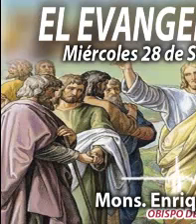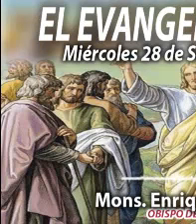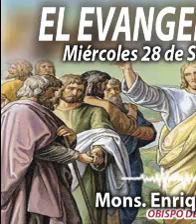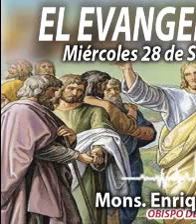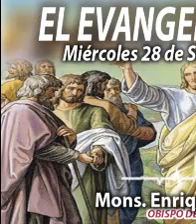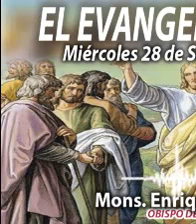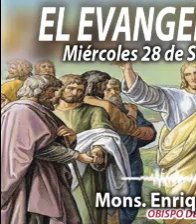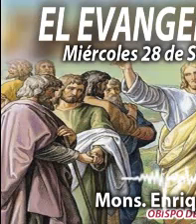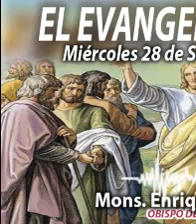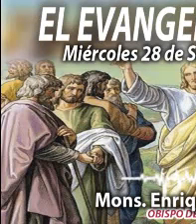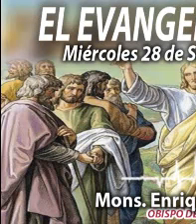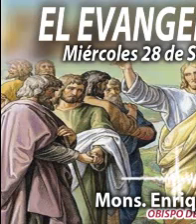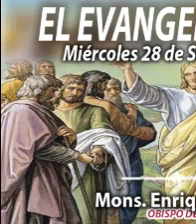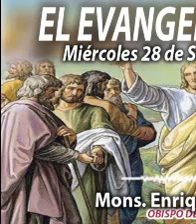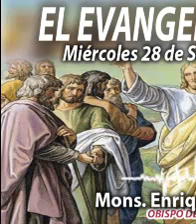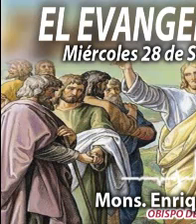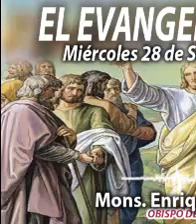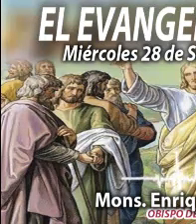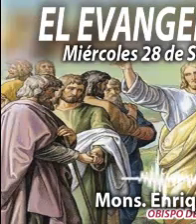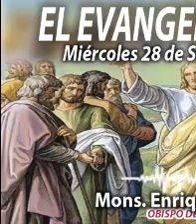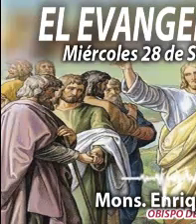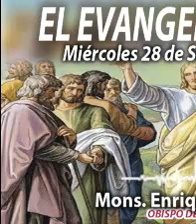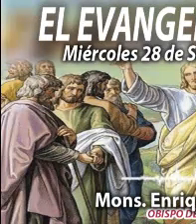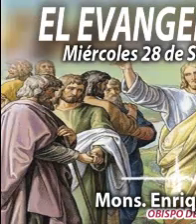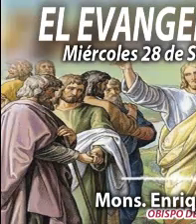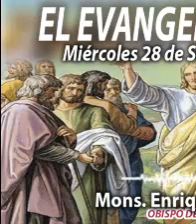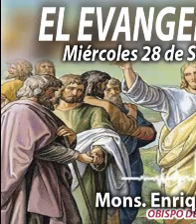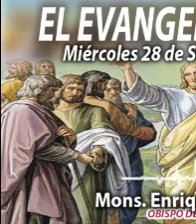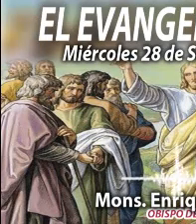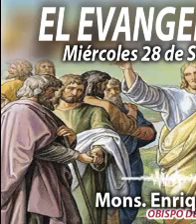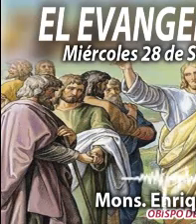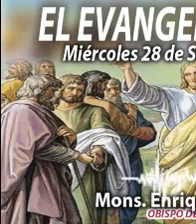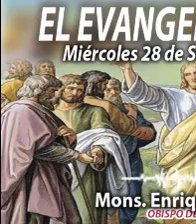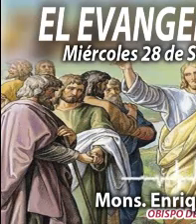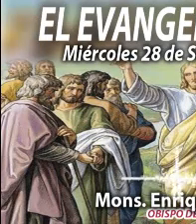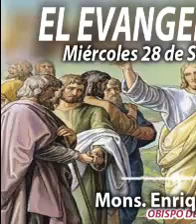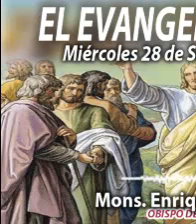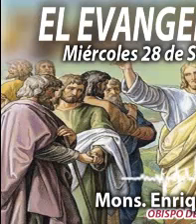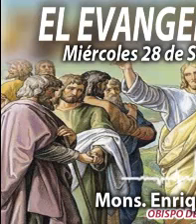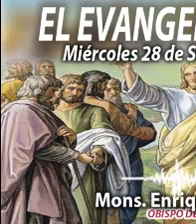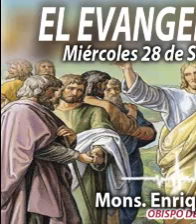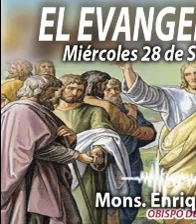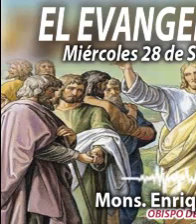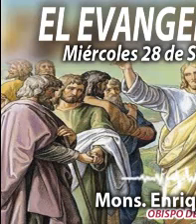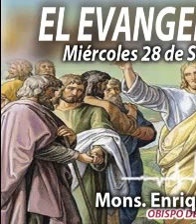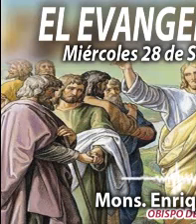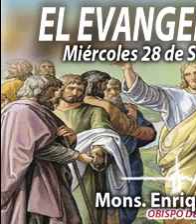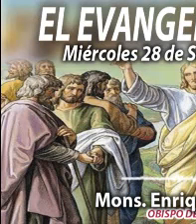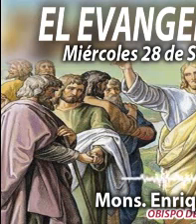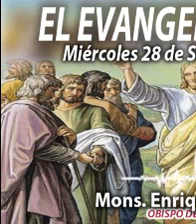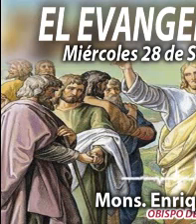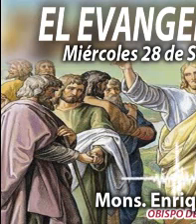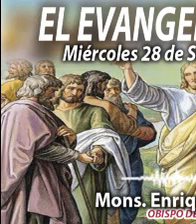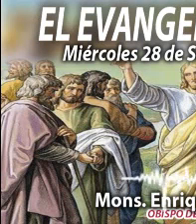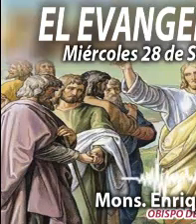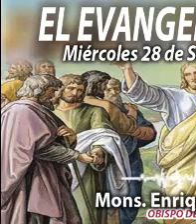Día a día, alimentándonos de la Palabra del Señor. En la voz de Monseñor Enrique